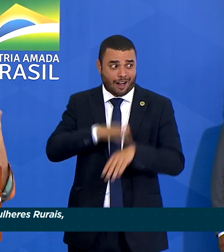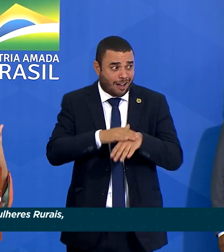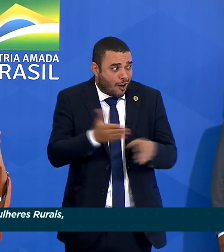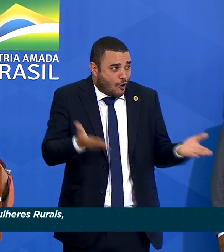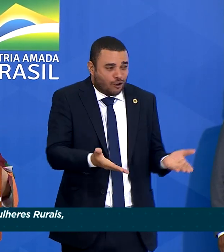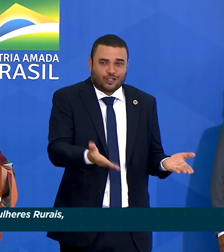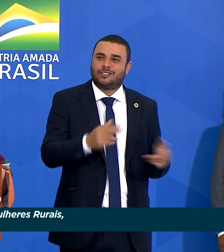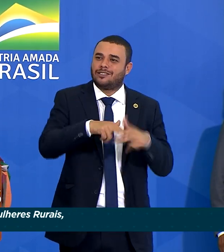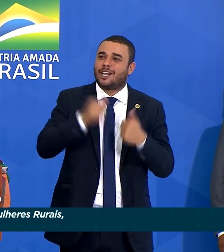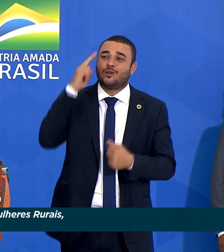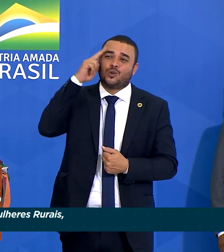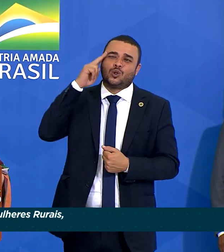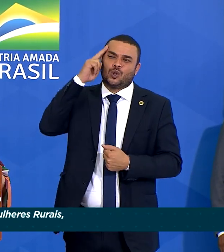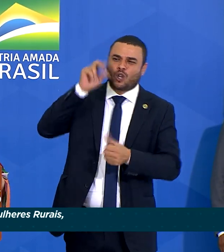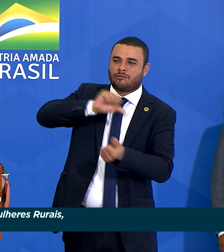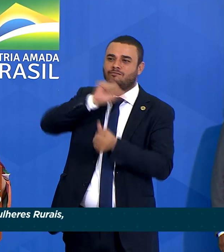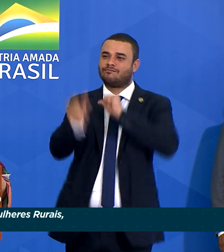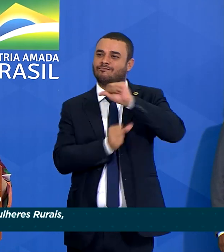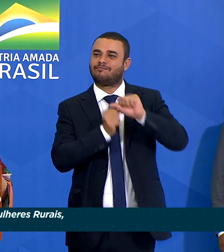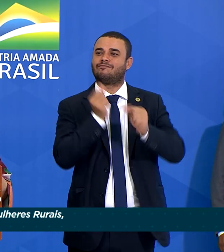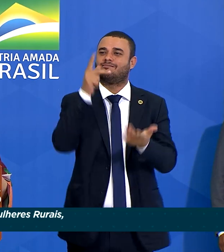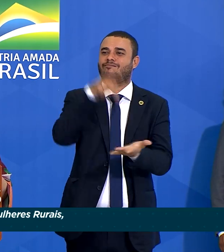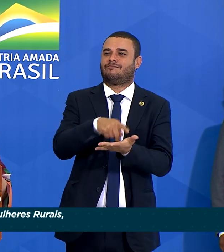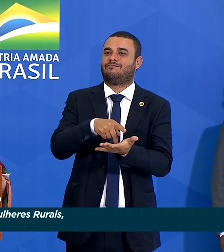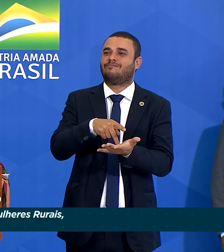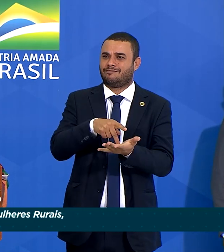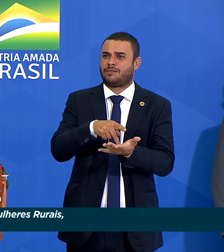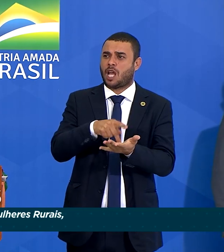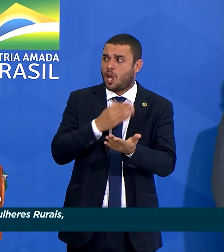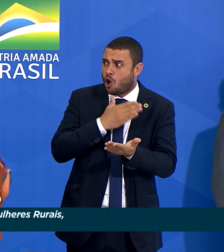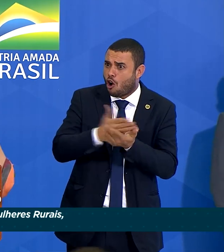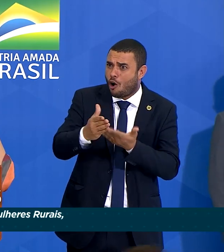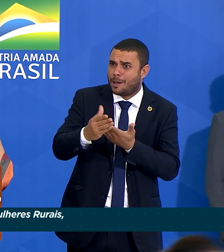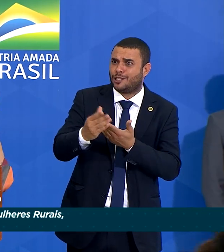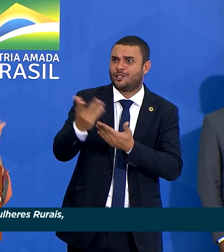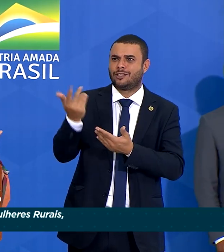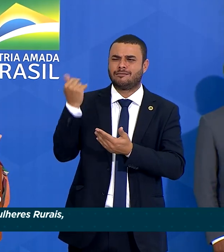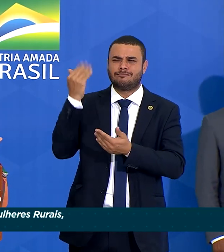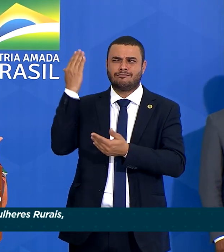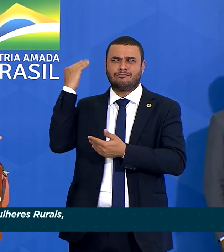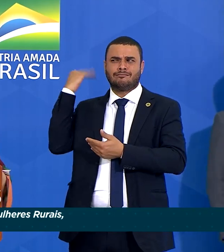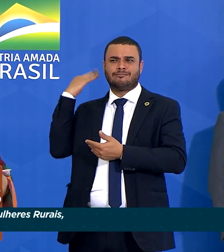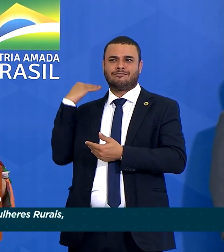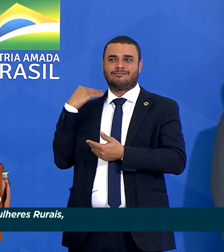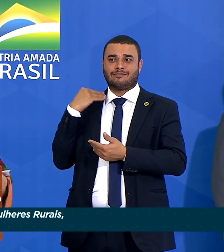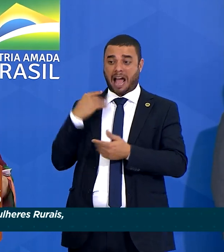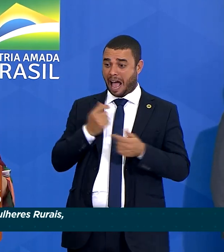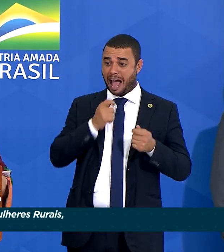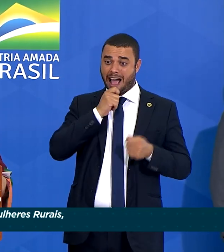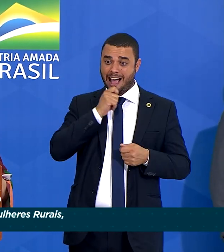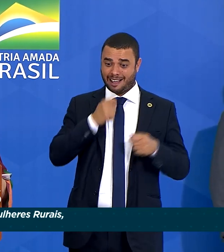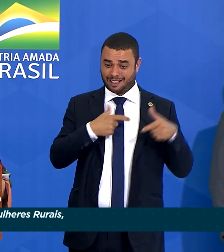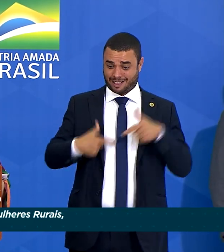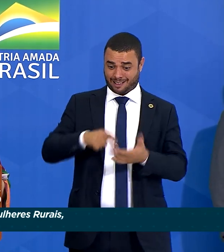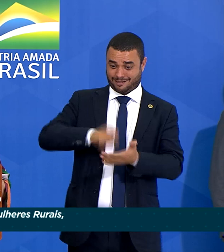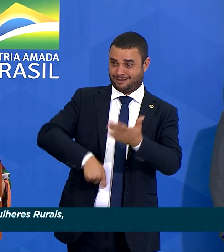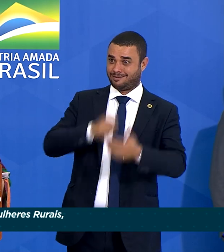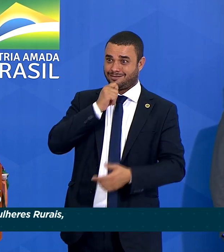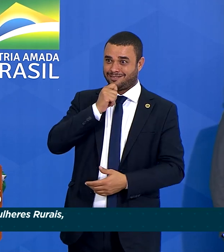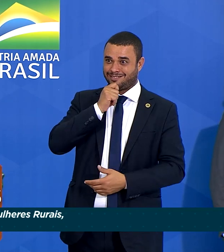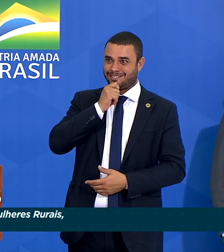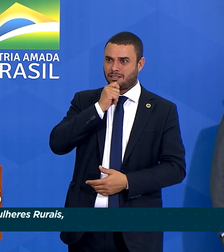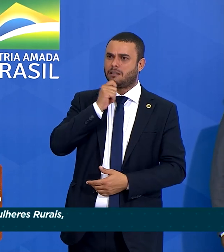sonho se concretiza desde a transição. O nosso presidente constrói no Brasil o Ministério da Mulher.